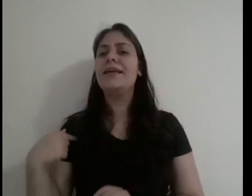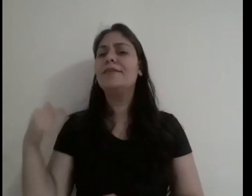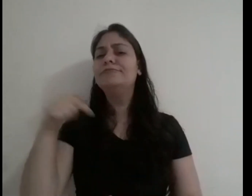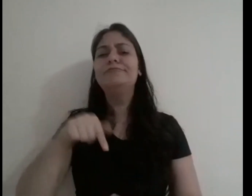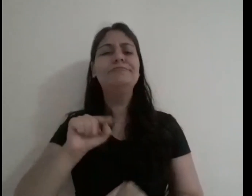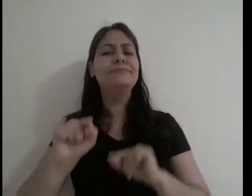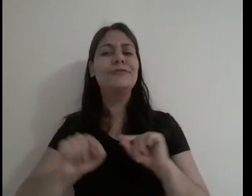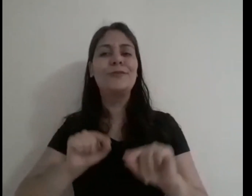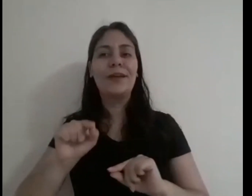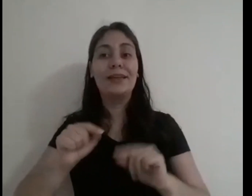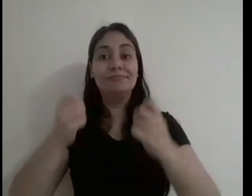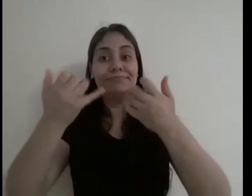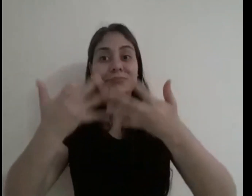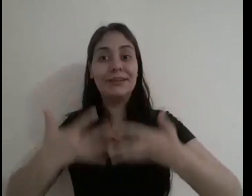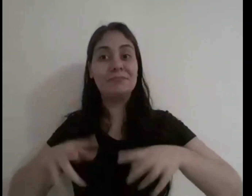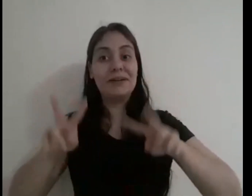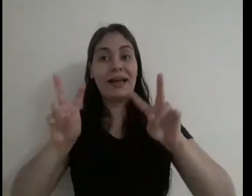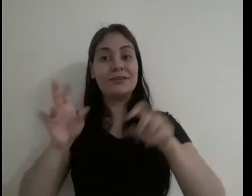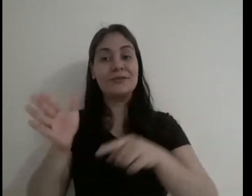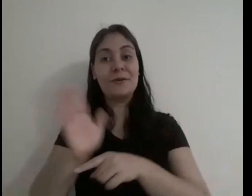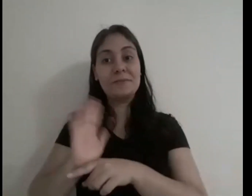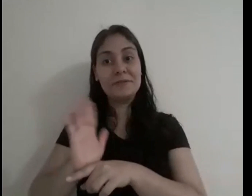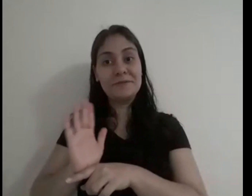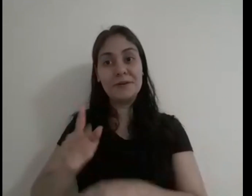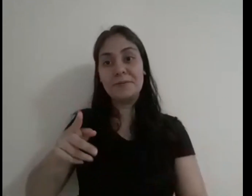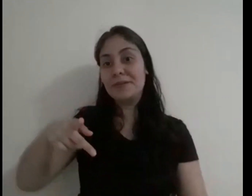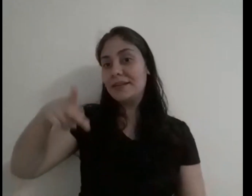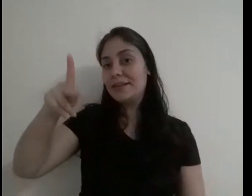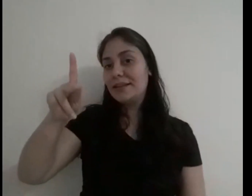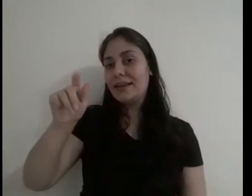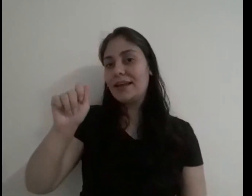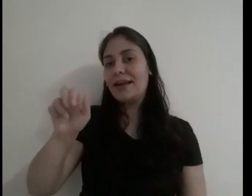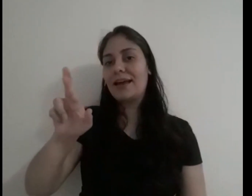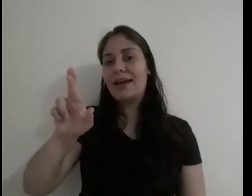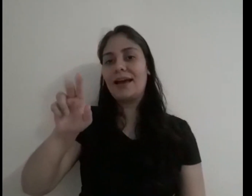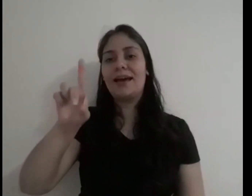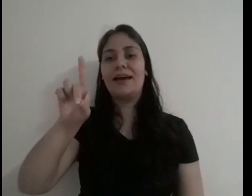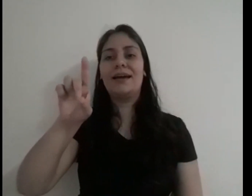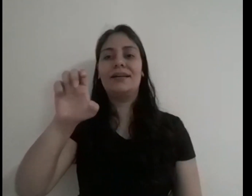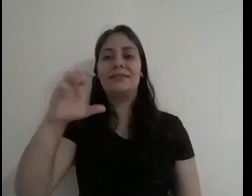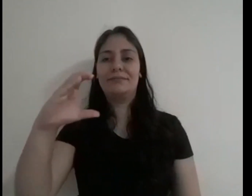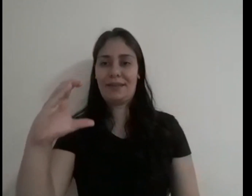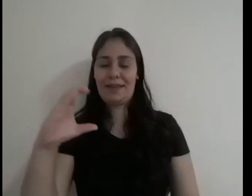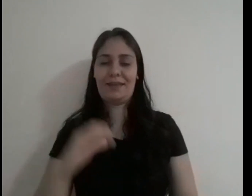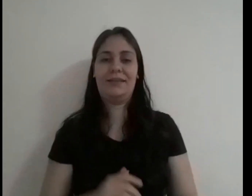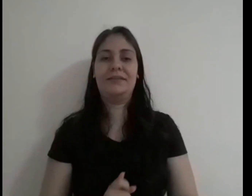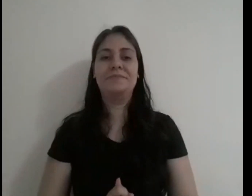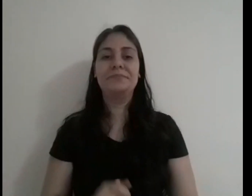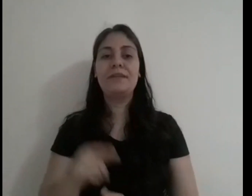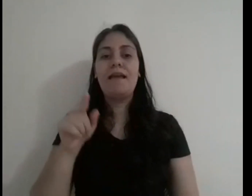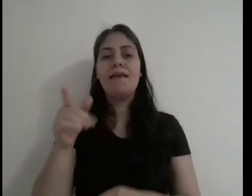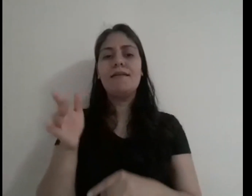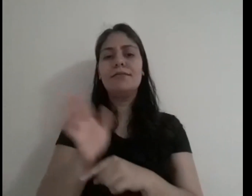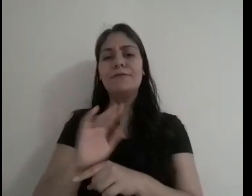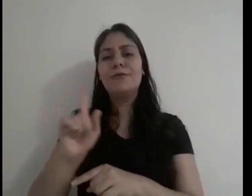Estou aqui para explicar alguns aspectos do filme Kardec. Esse filme